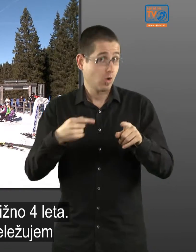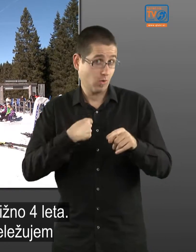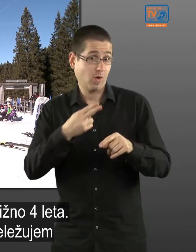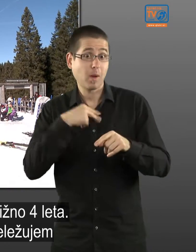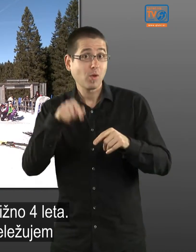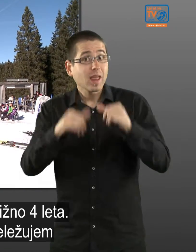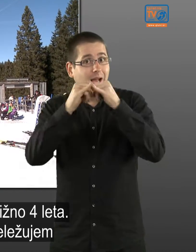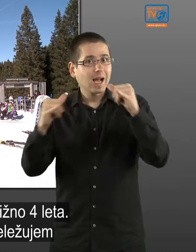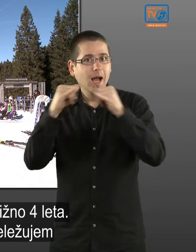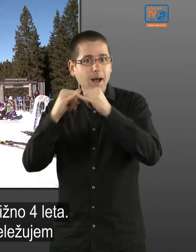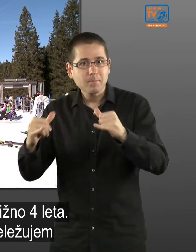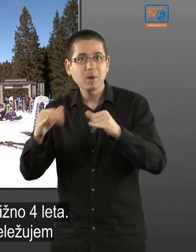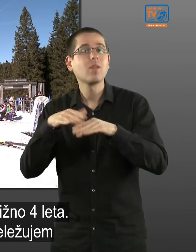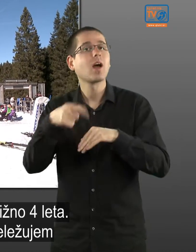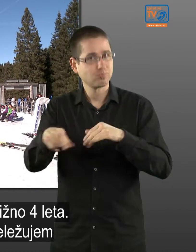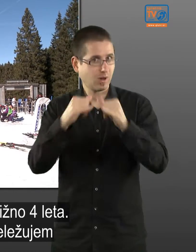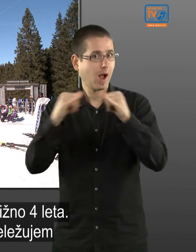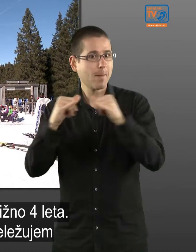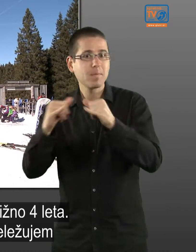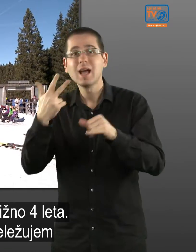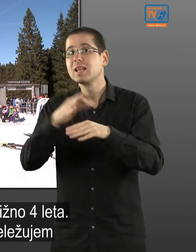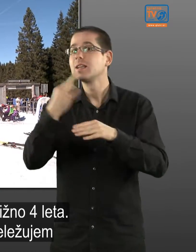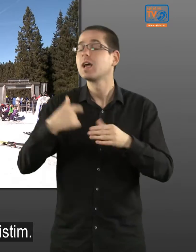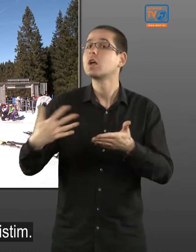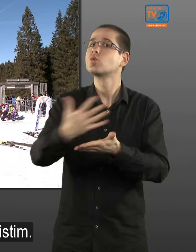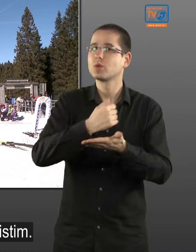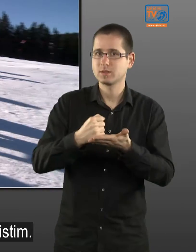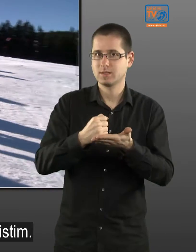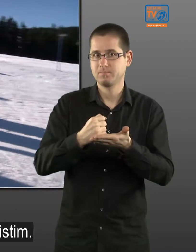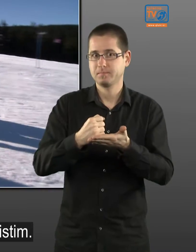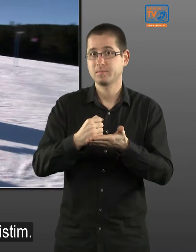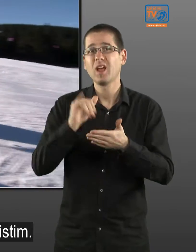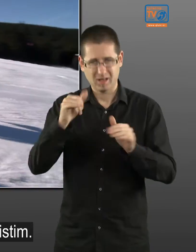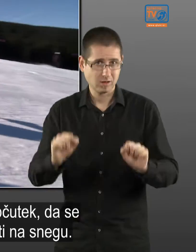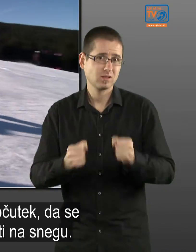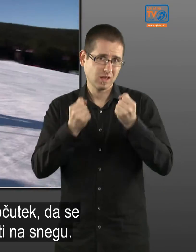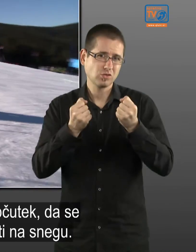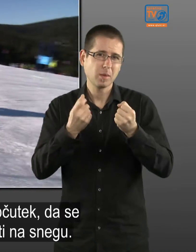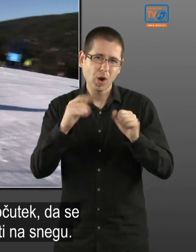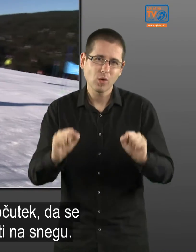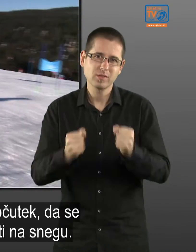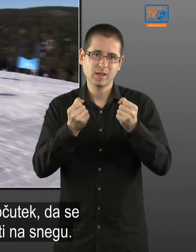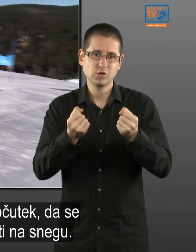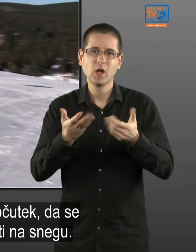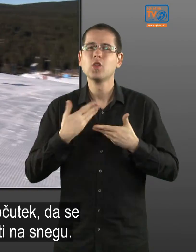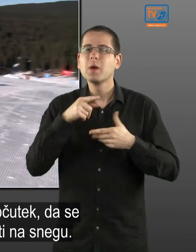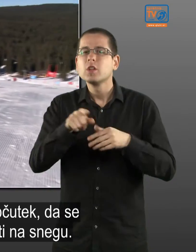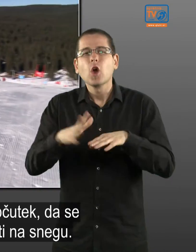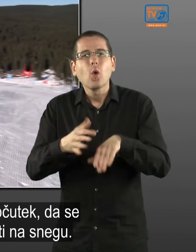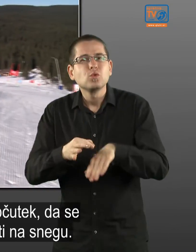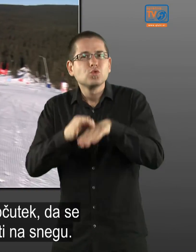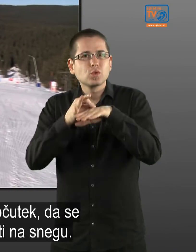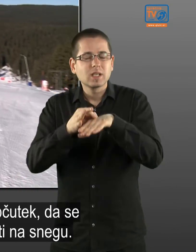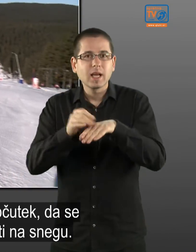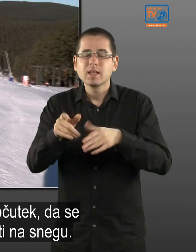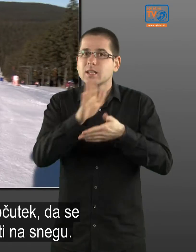imamo tele kampe, na teh kampih ponovat te tri dni skoristim. Je teži, no, malo teži, dobiš vse tiste občutke,